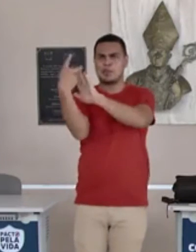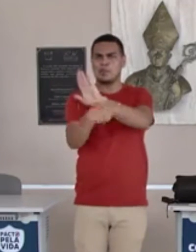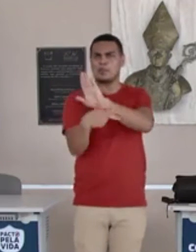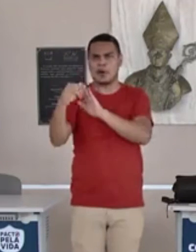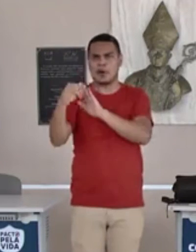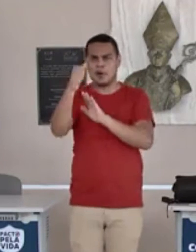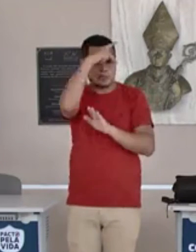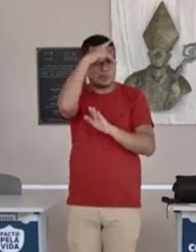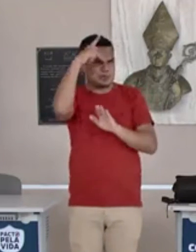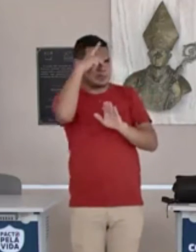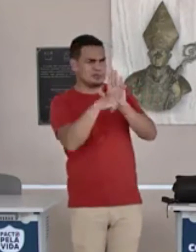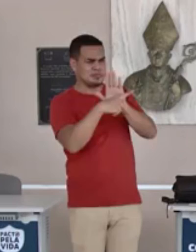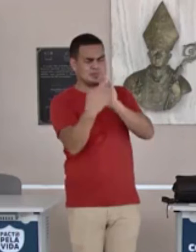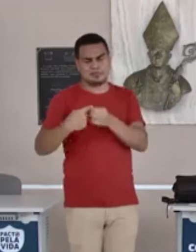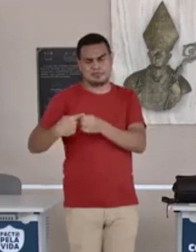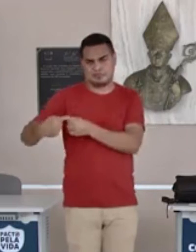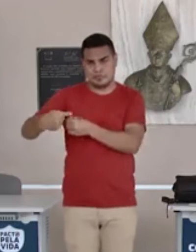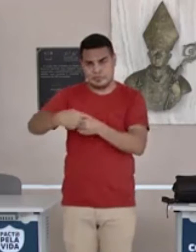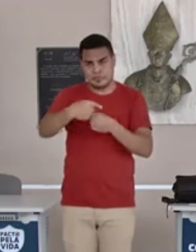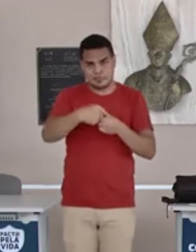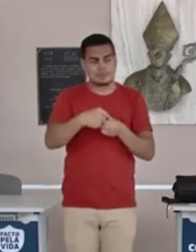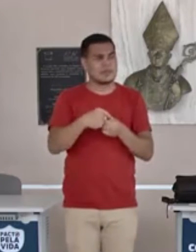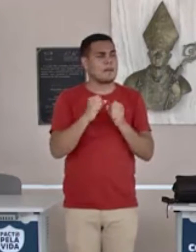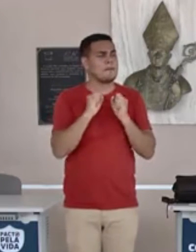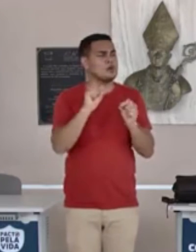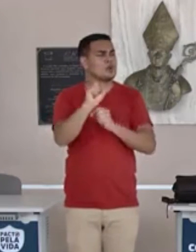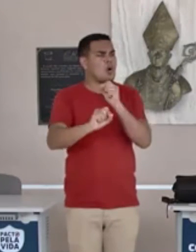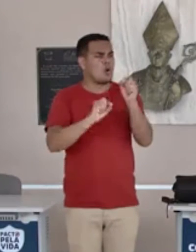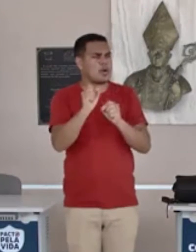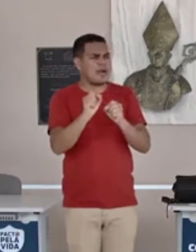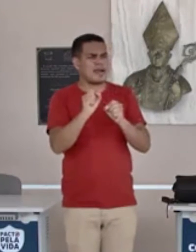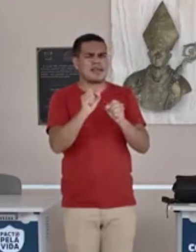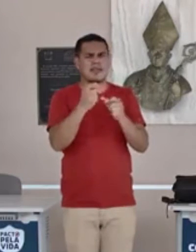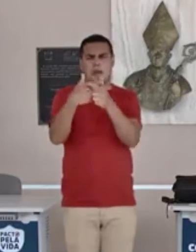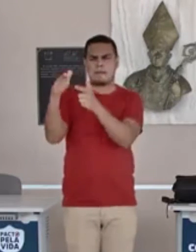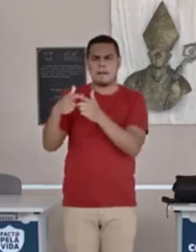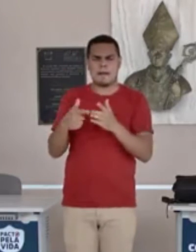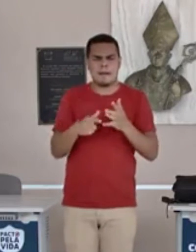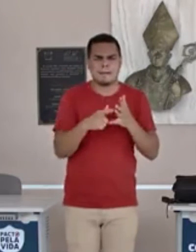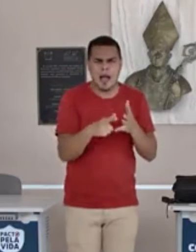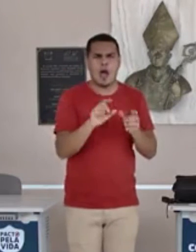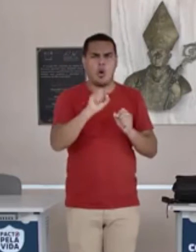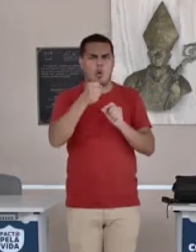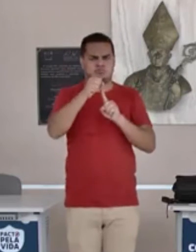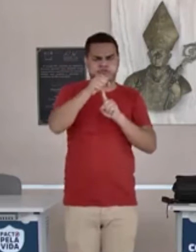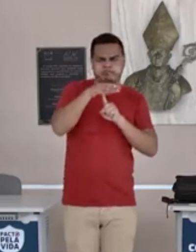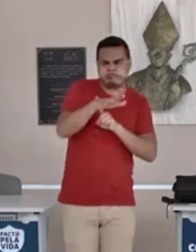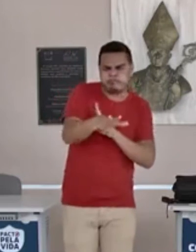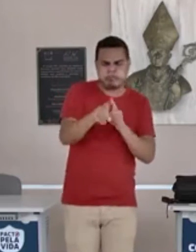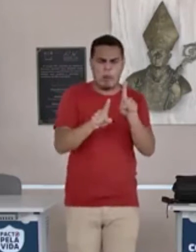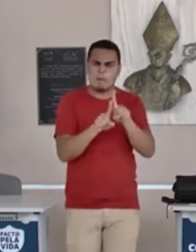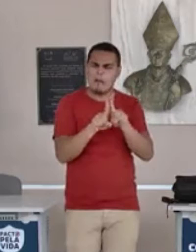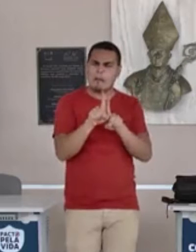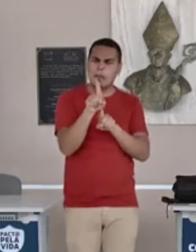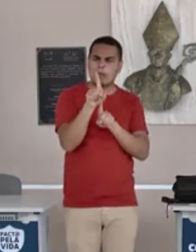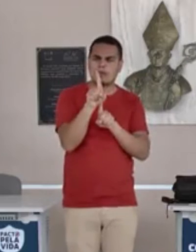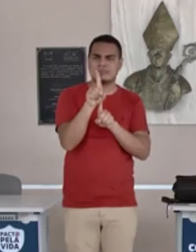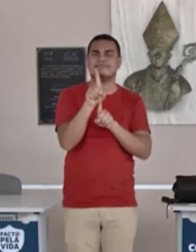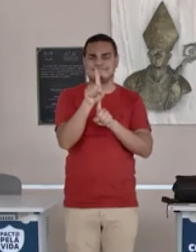possam vir trazer agravamento da situação, retomada de picos, enfim,